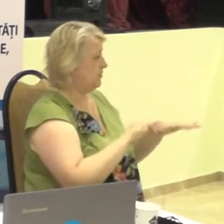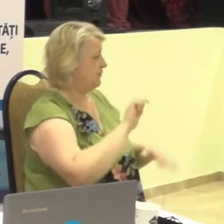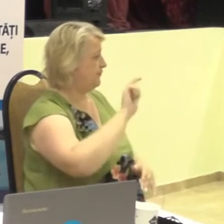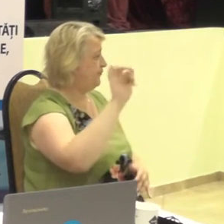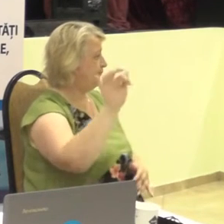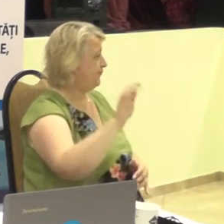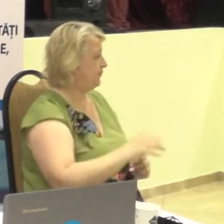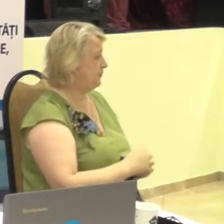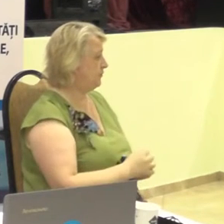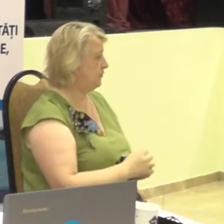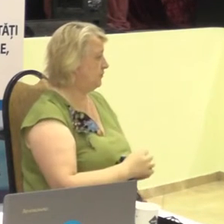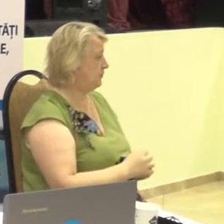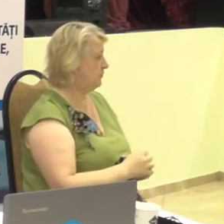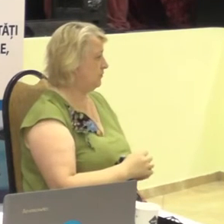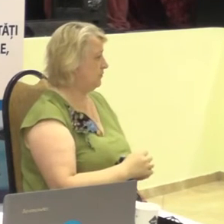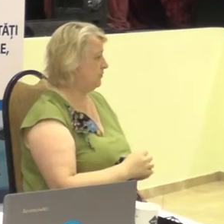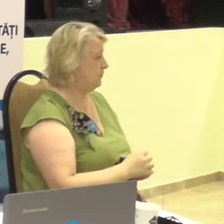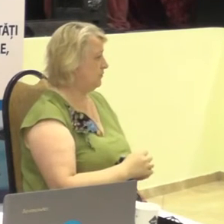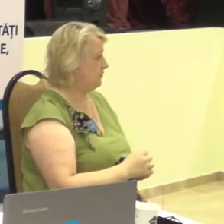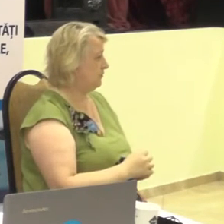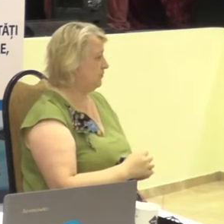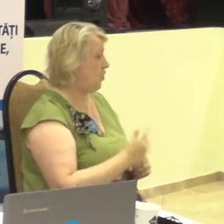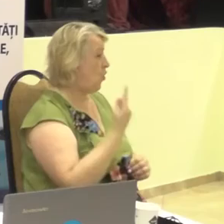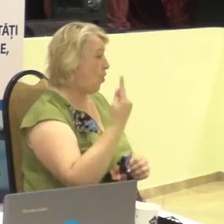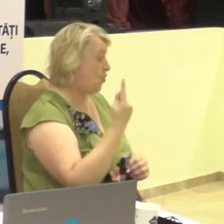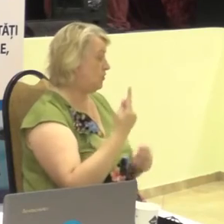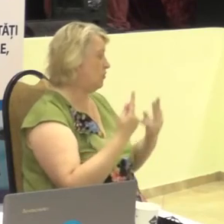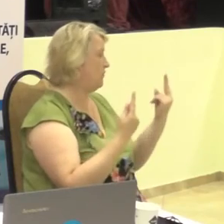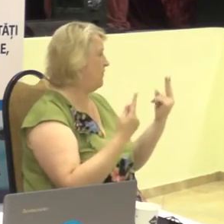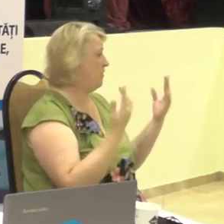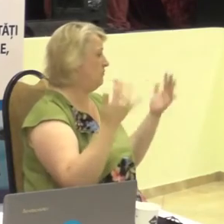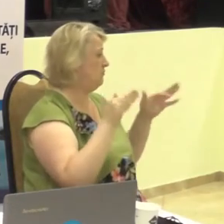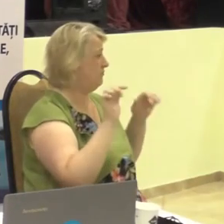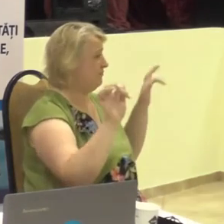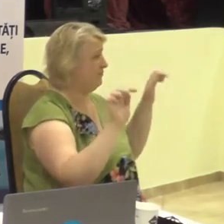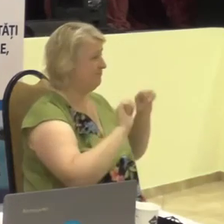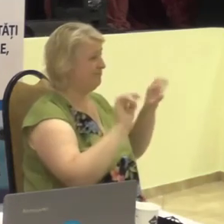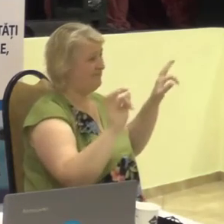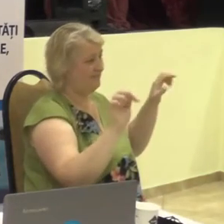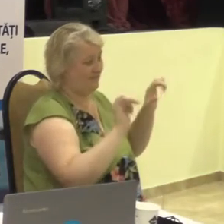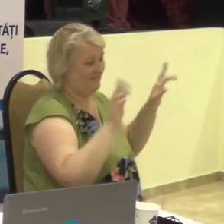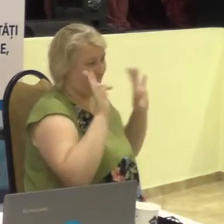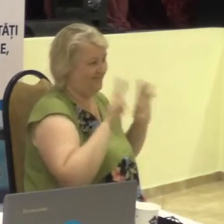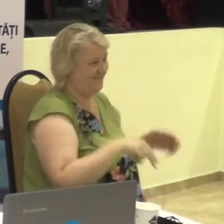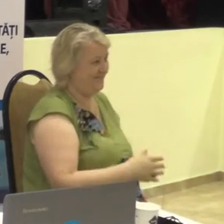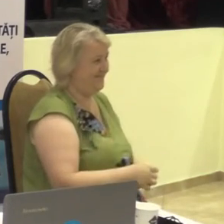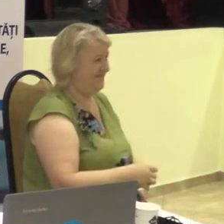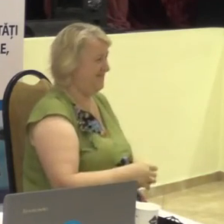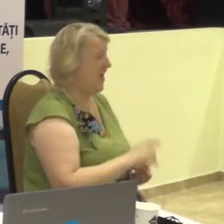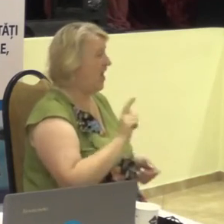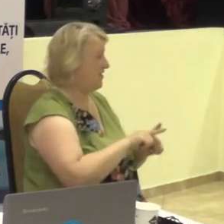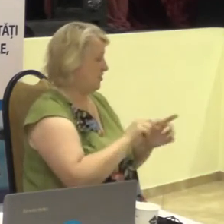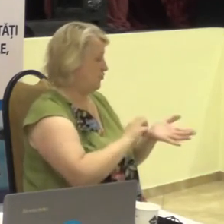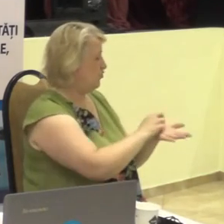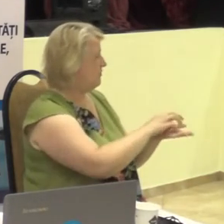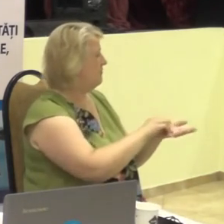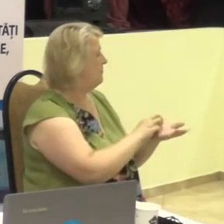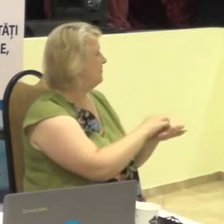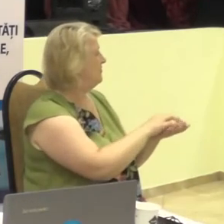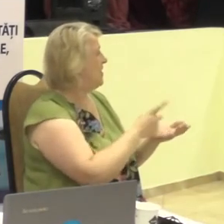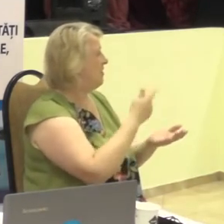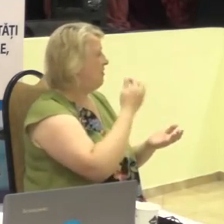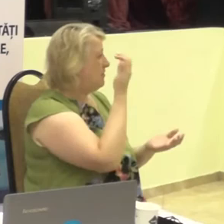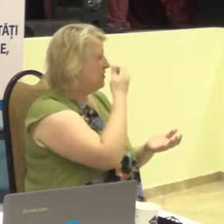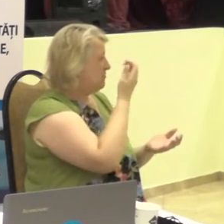degetelor de la o mână sau de la o emblemie. Semnele pot fi scrise și în pamela, pentru persoane